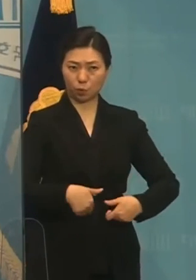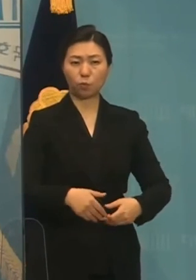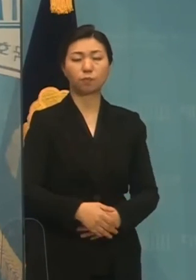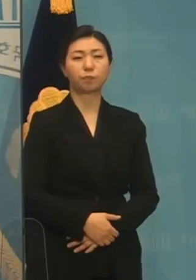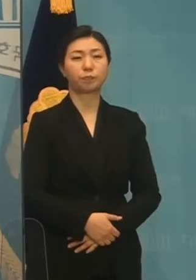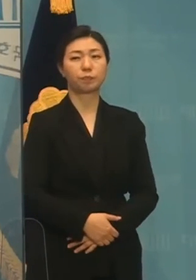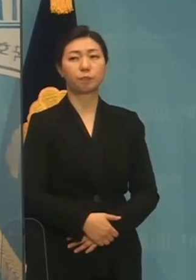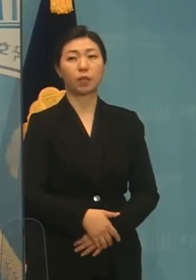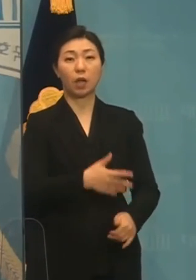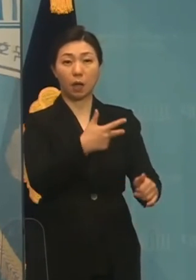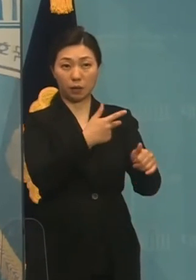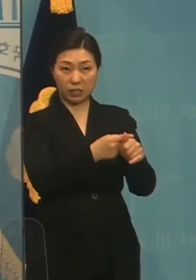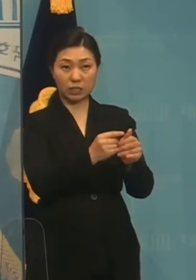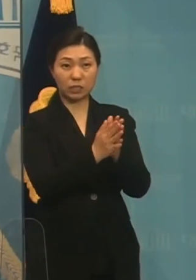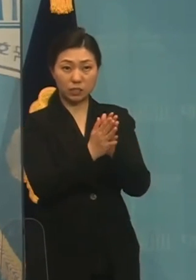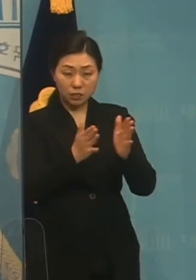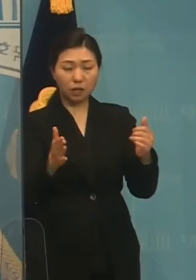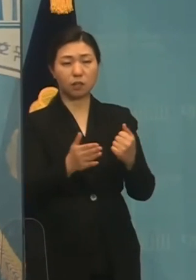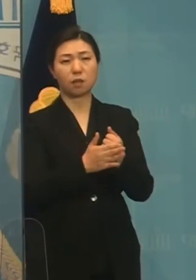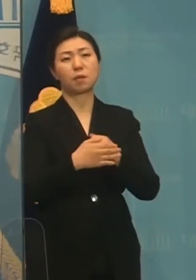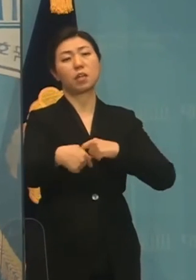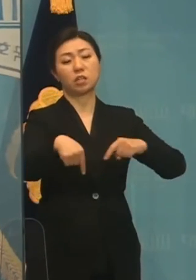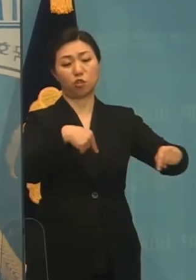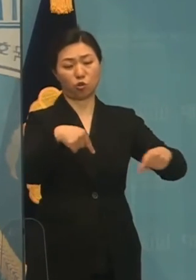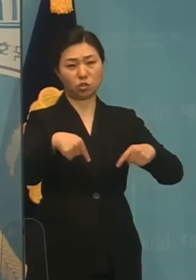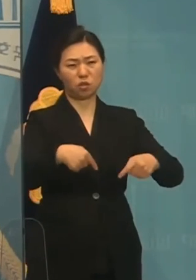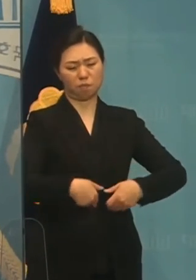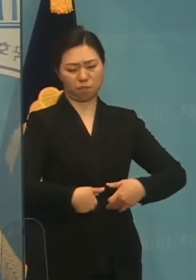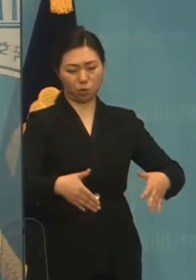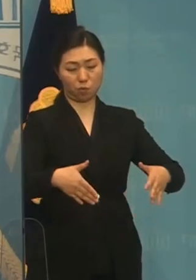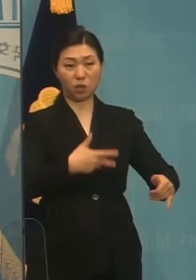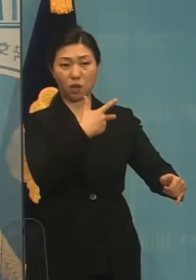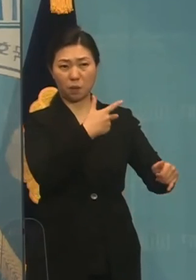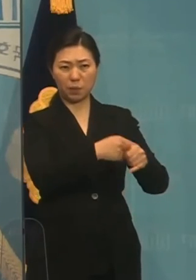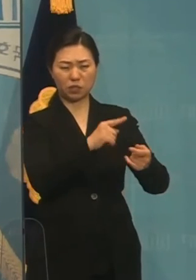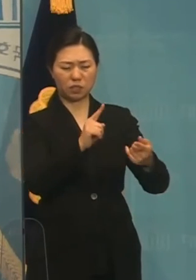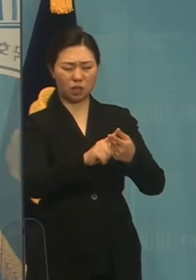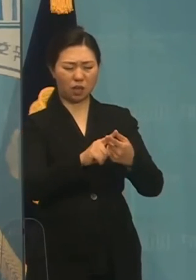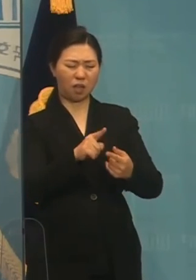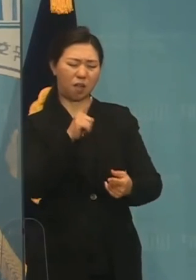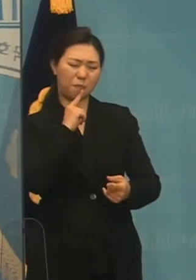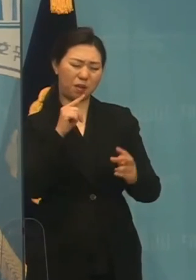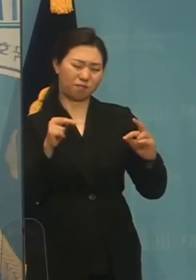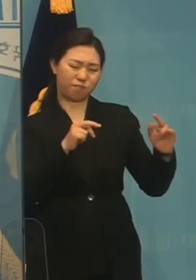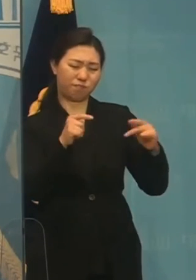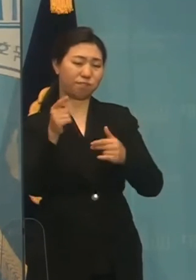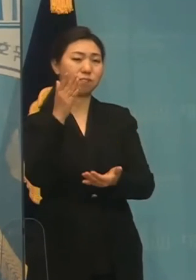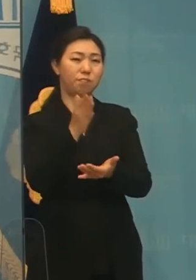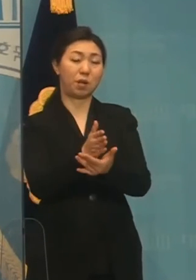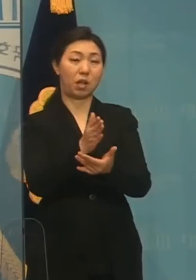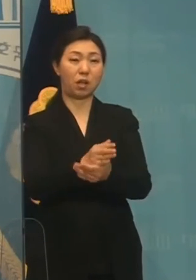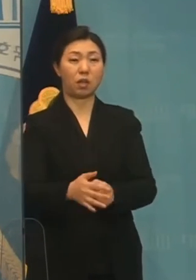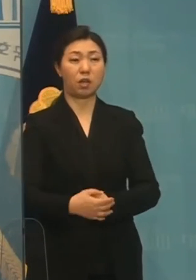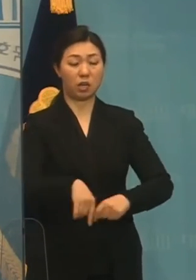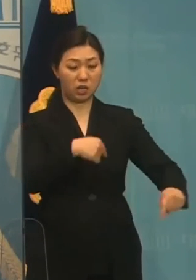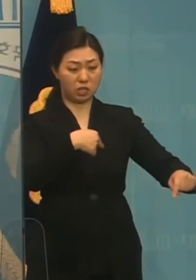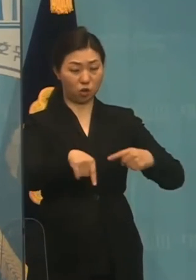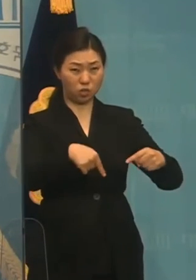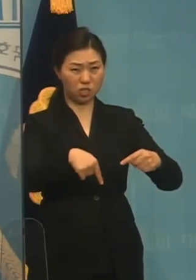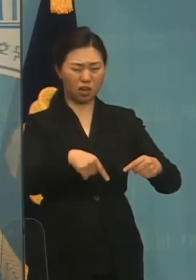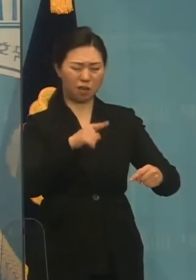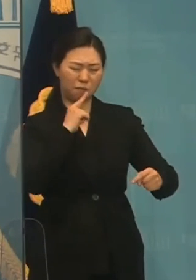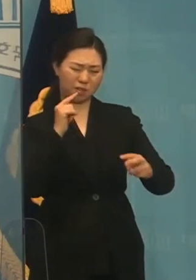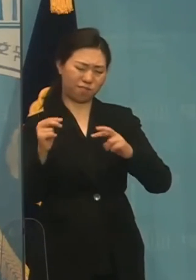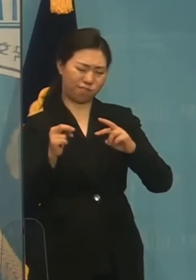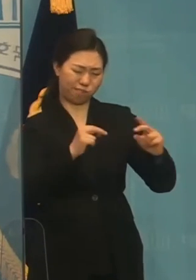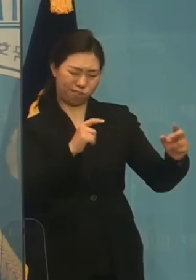백신 접종이 시작될 만큼 정치권은 불필요한 백신 정책을 멈춰야 합니다. 정치권의 감동을